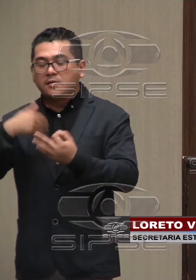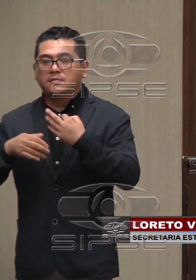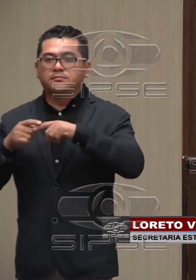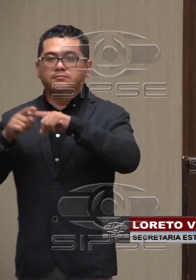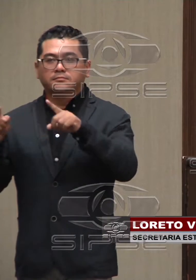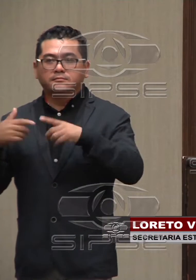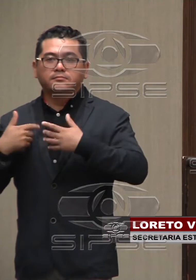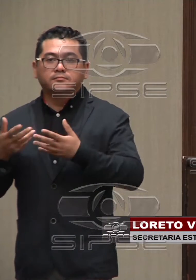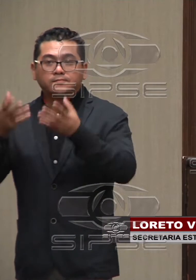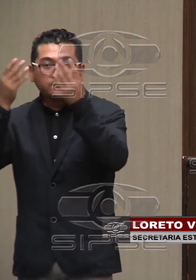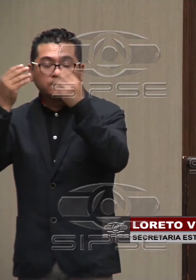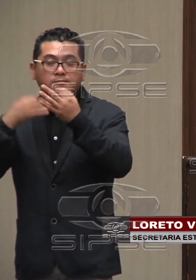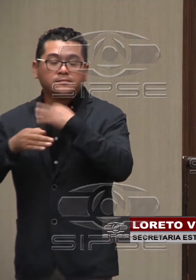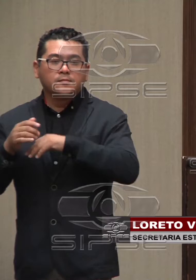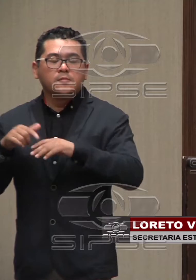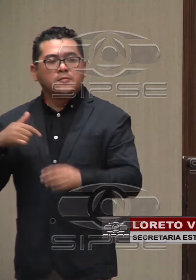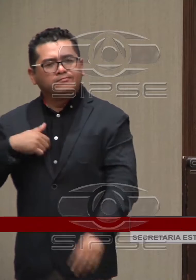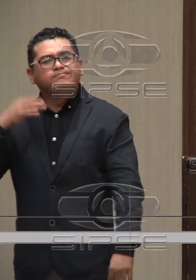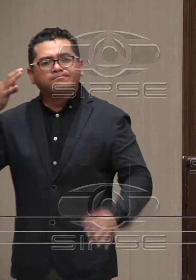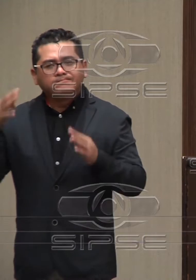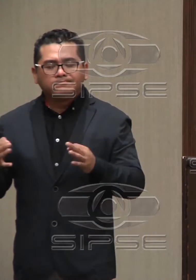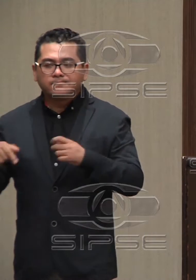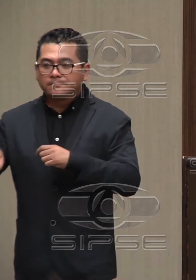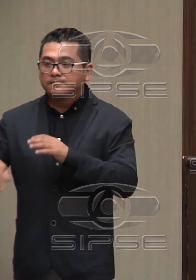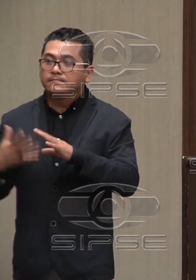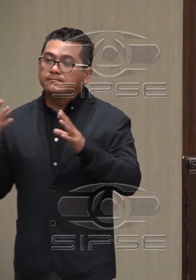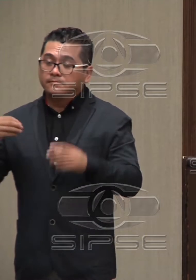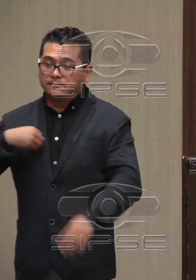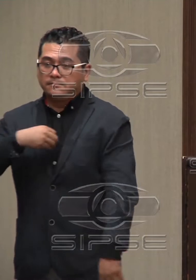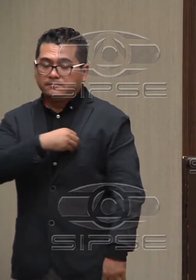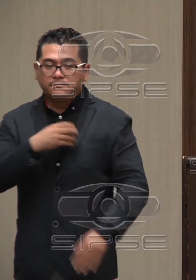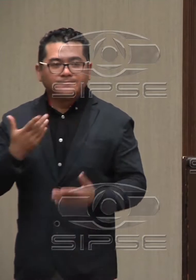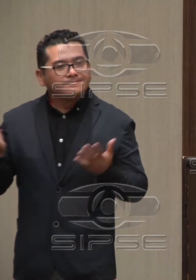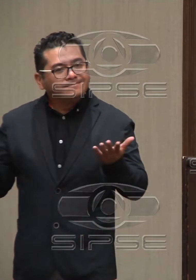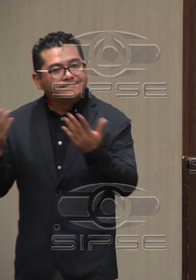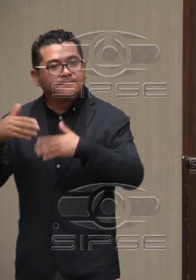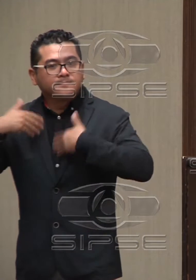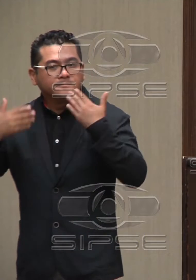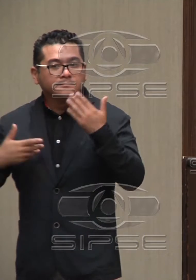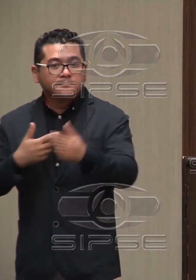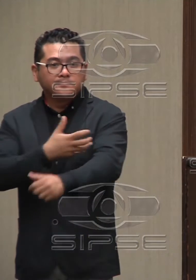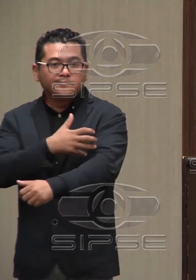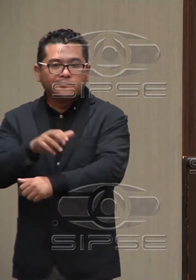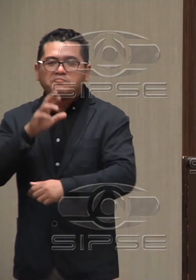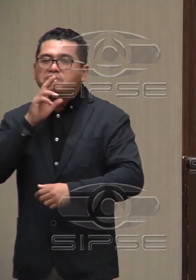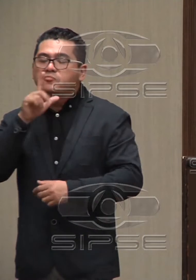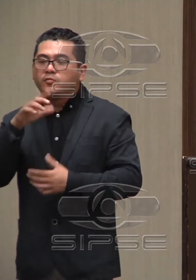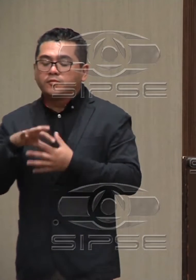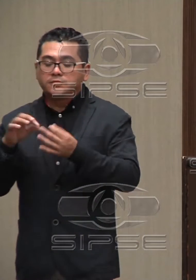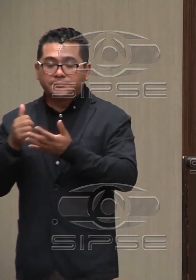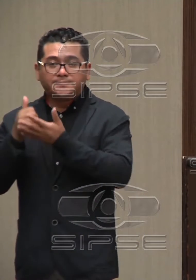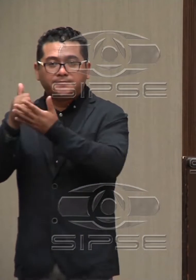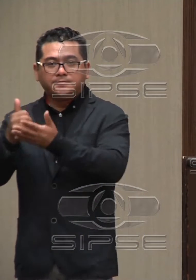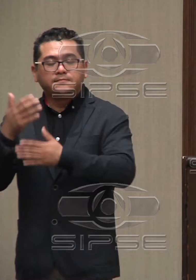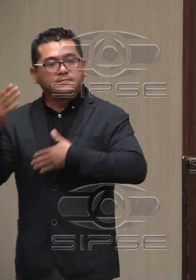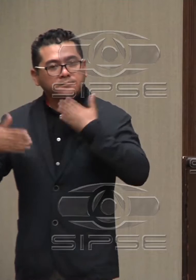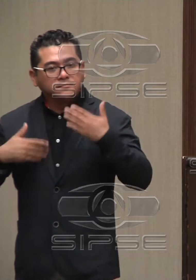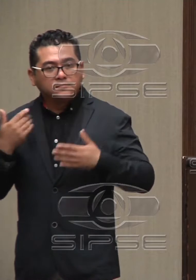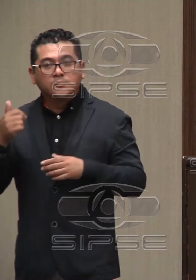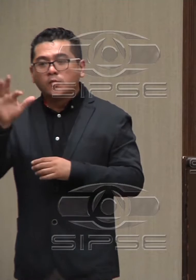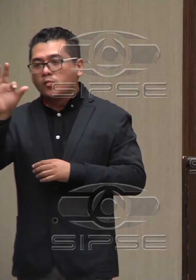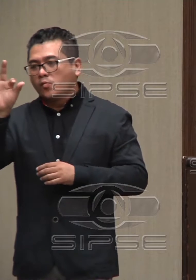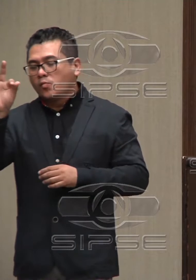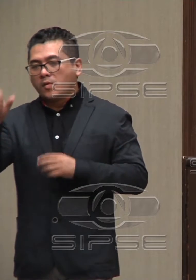y estoy convencida de que este compromiso y entusiasmo es la mejor manera de celebrar